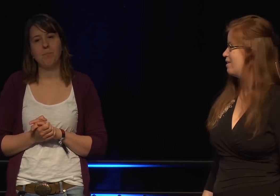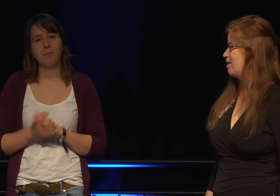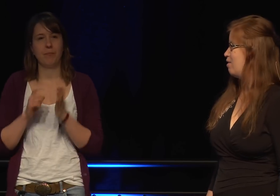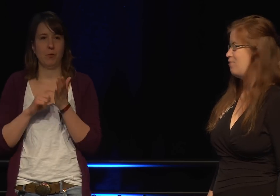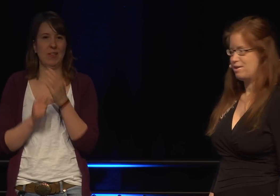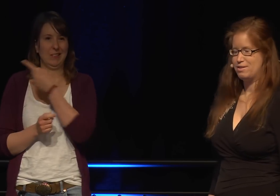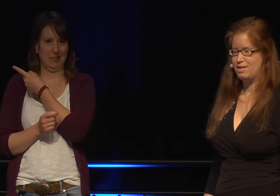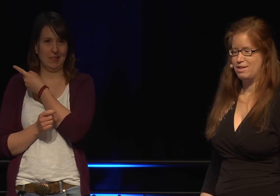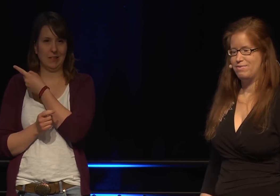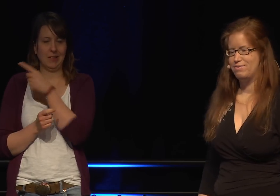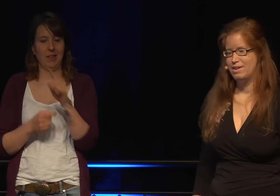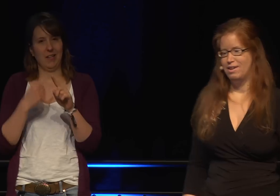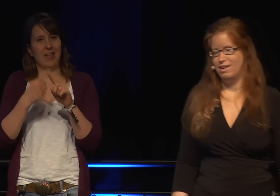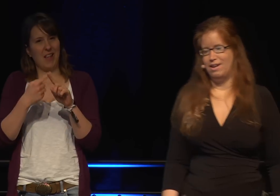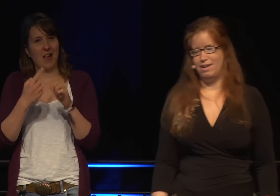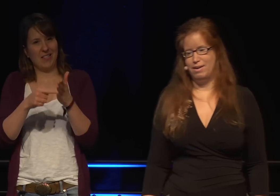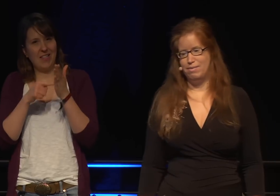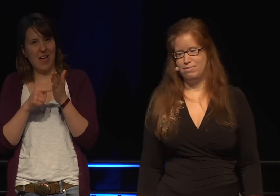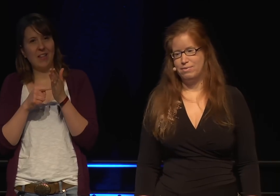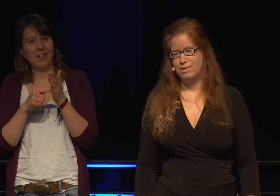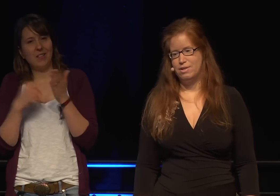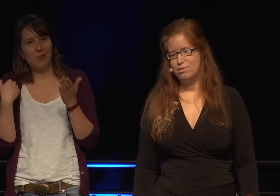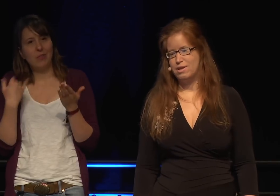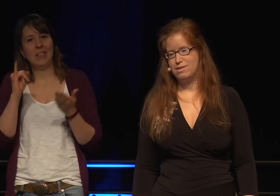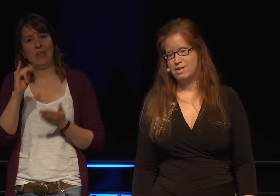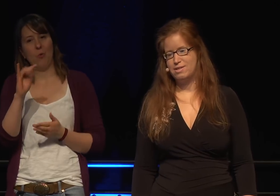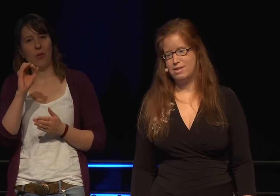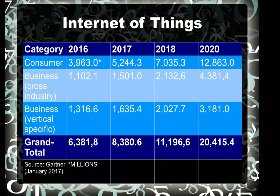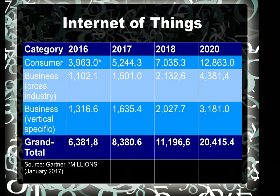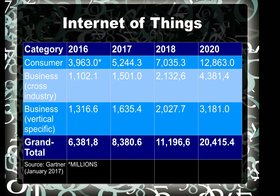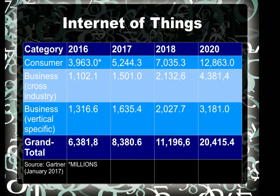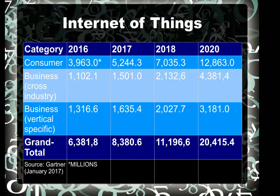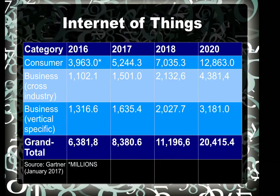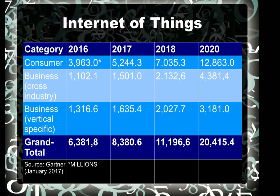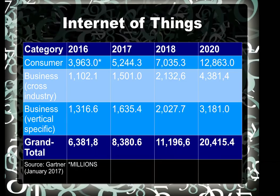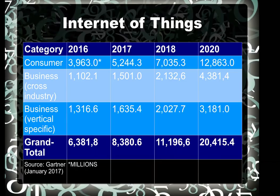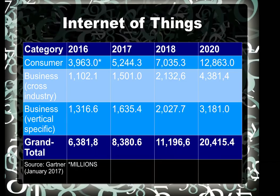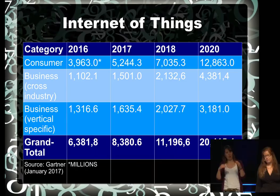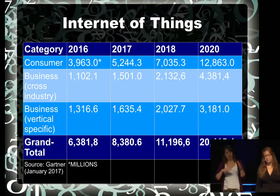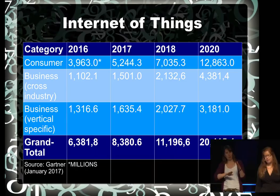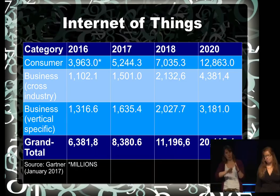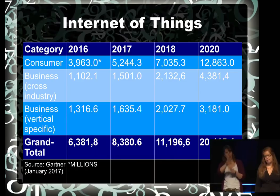Die zeigen ziemlich schön die Entwicklung des Internet of Things. In 2016